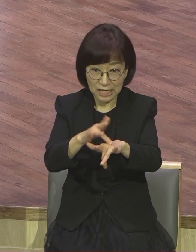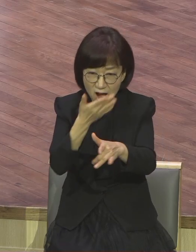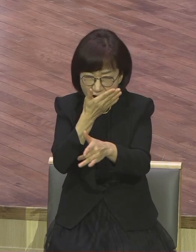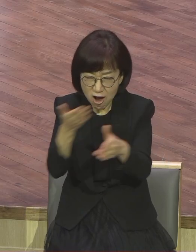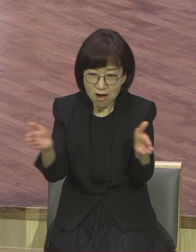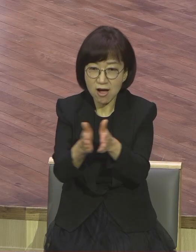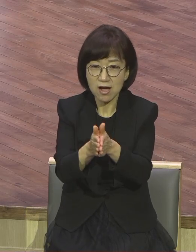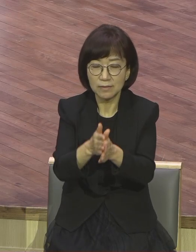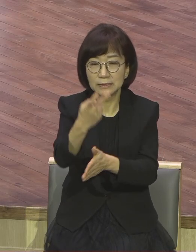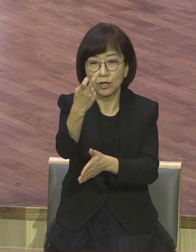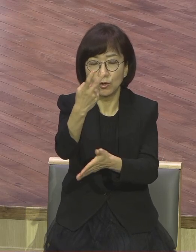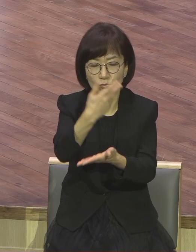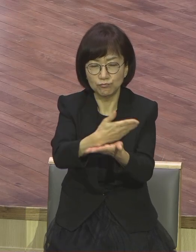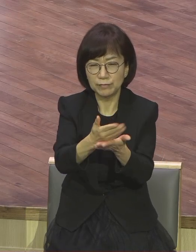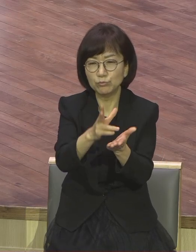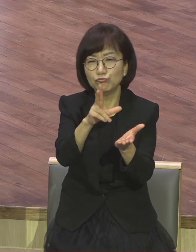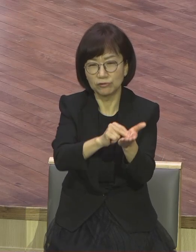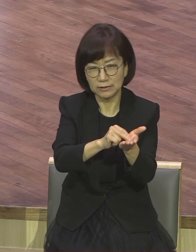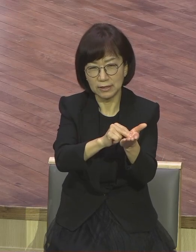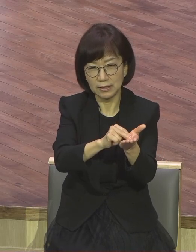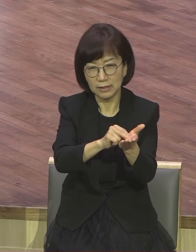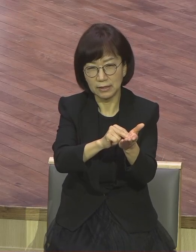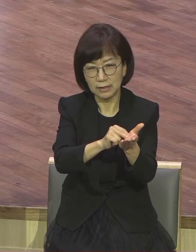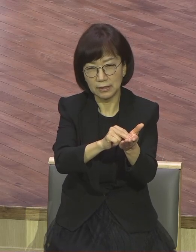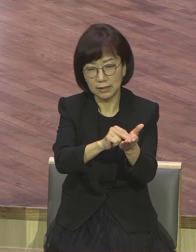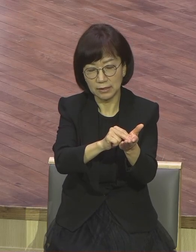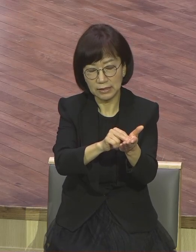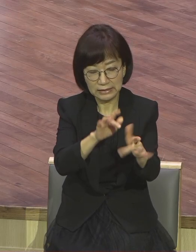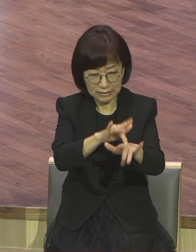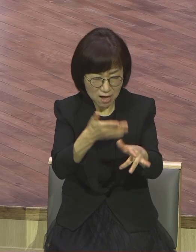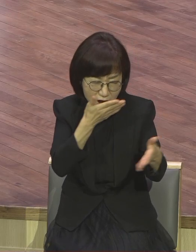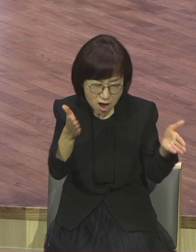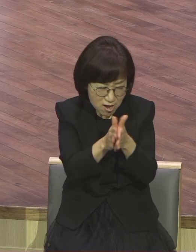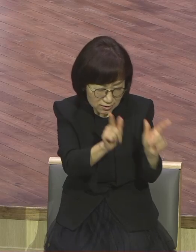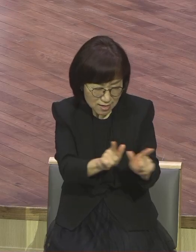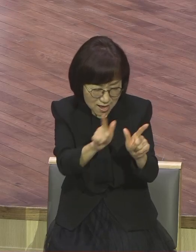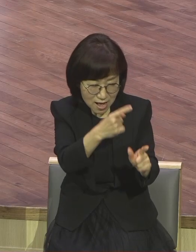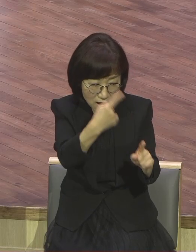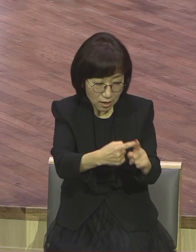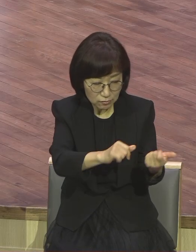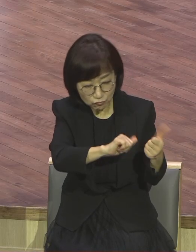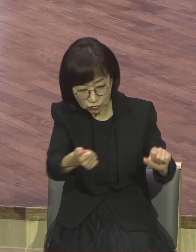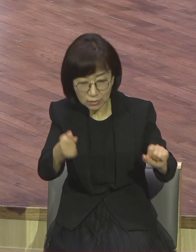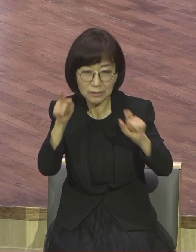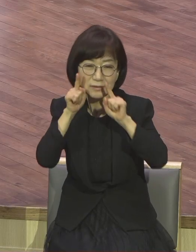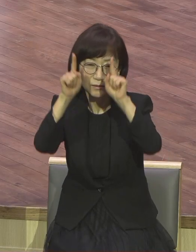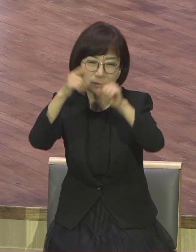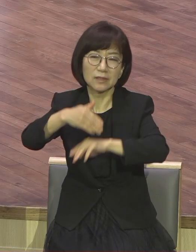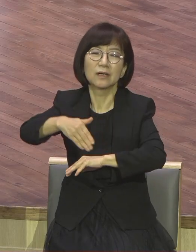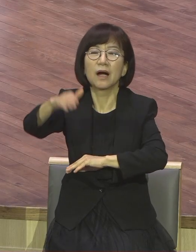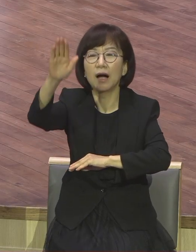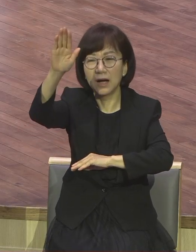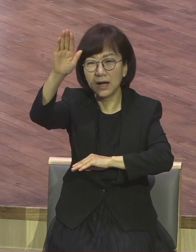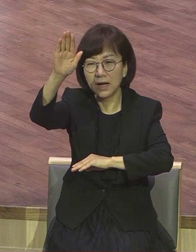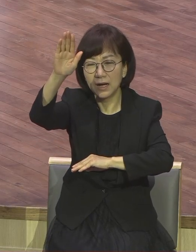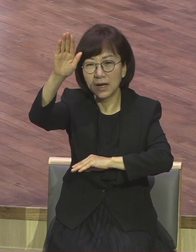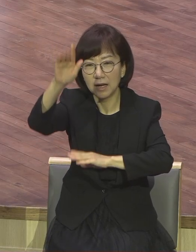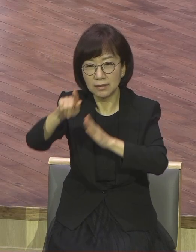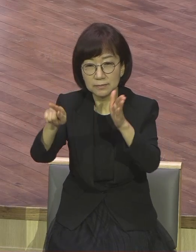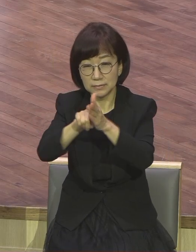빠져 살다가 영혼이 멸만들고 다 그렇게 갈 수밖에 없는 불신 용어들로 가득 찼습니다.